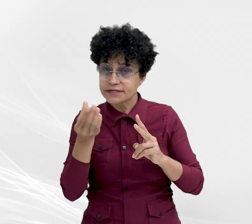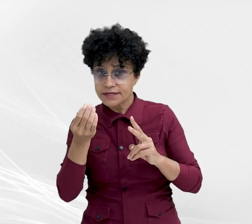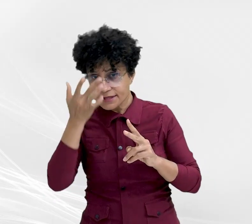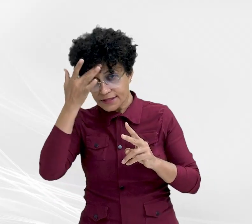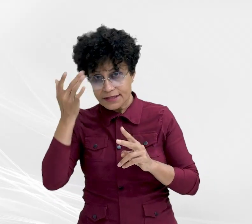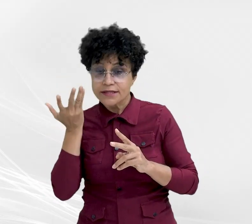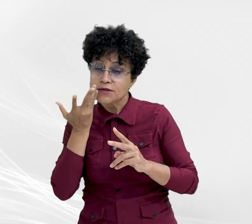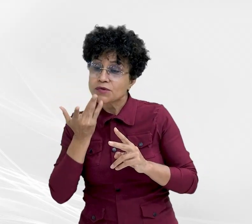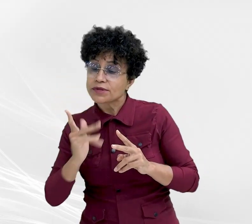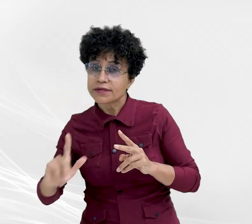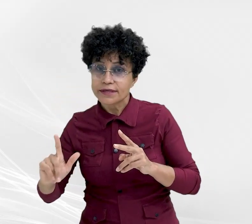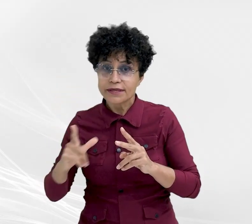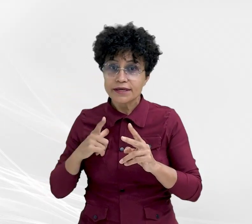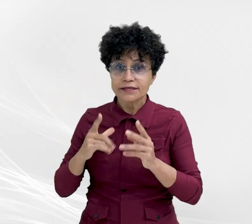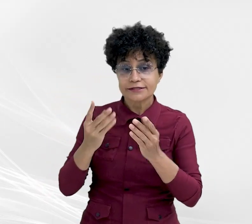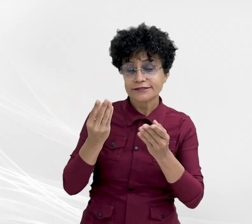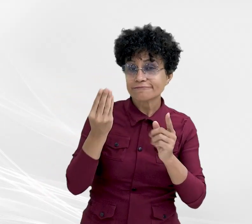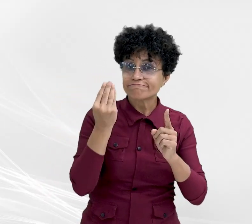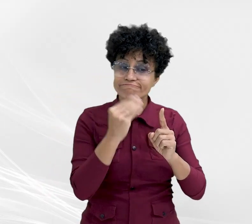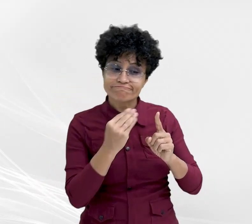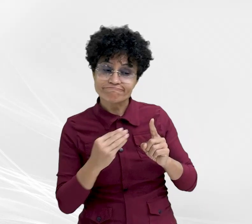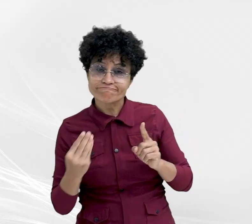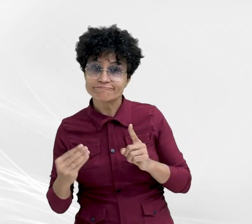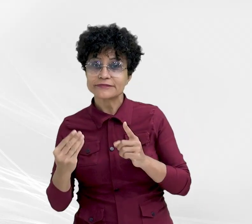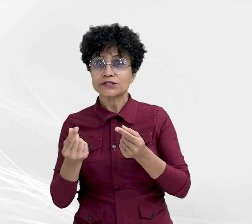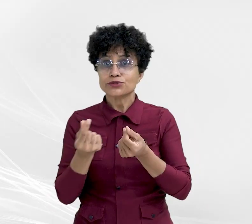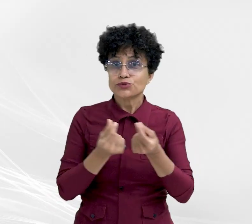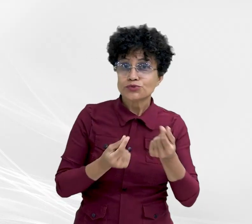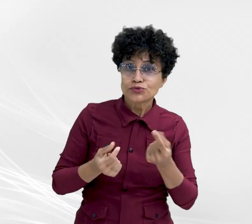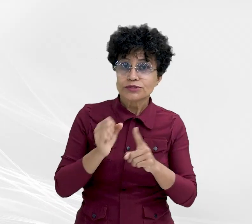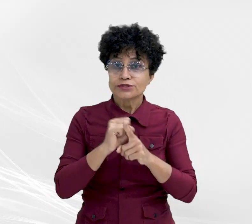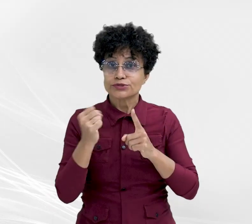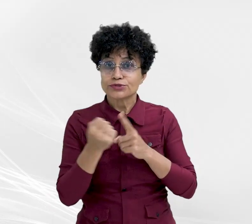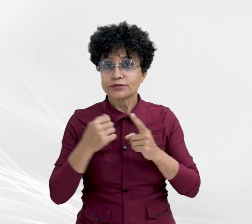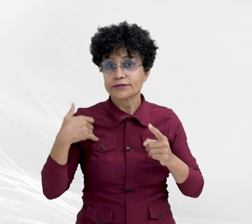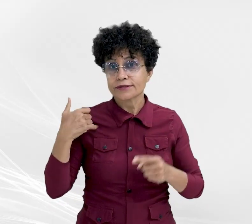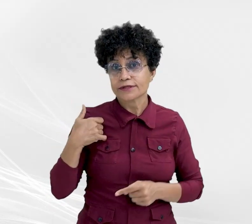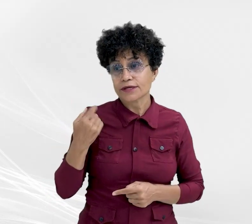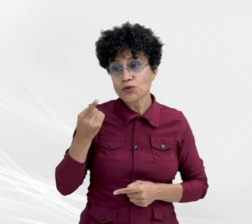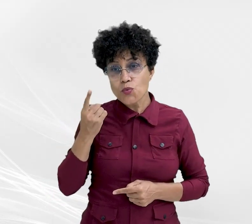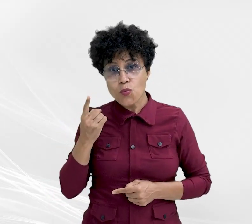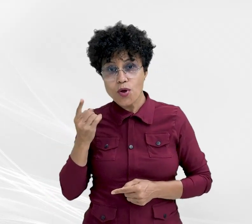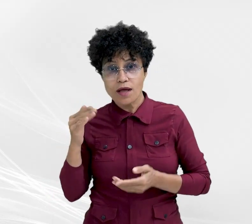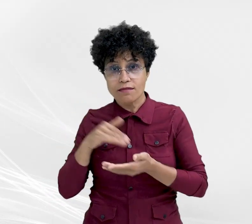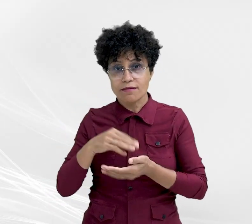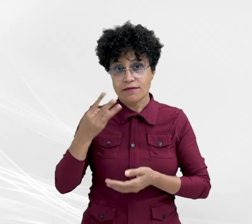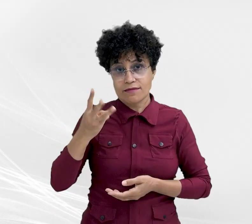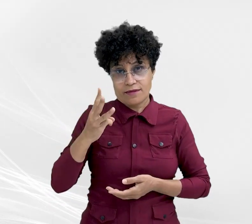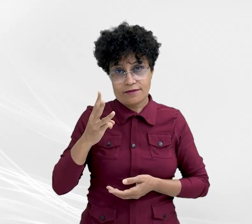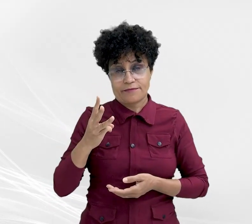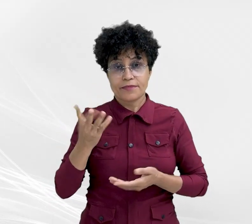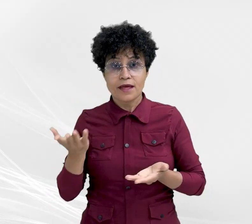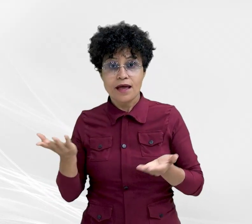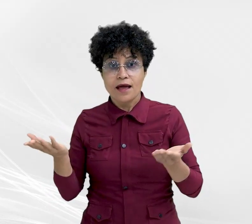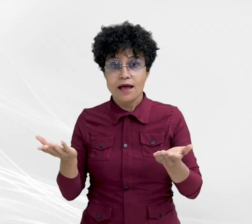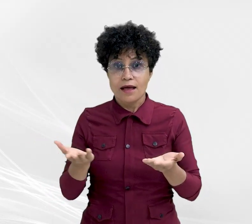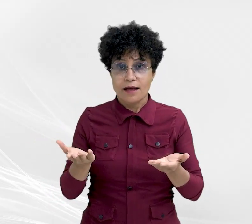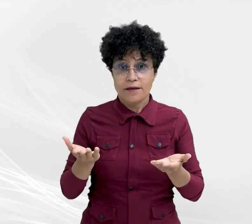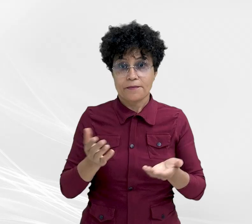vulnerabilidade econômica e social na faixa etária de 1 a 3 anos de idade e atualmente atende 27. O